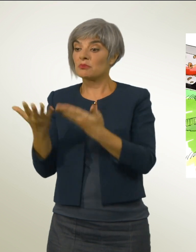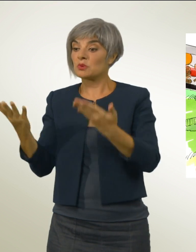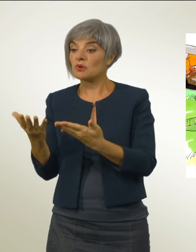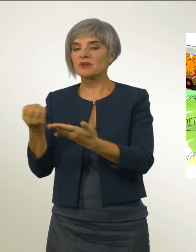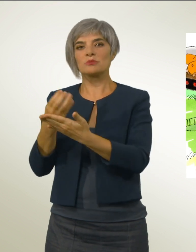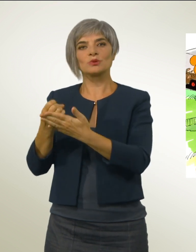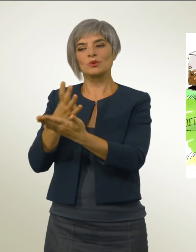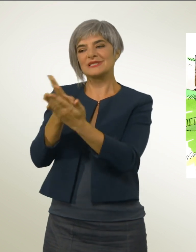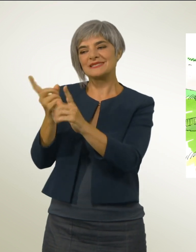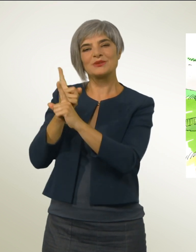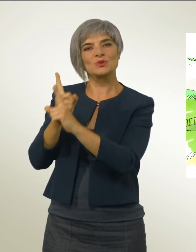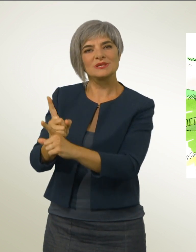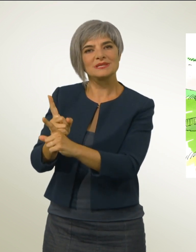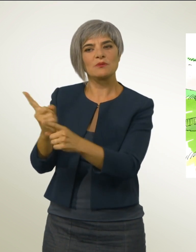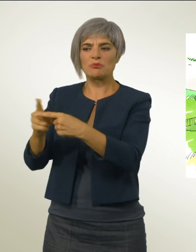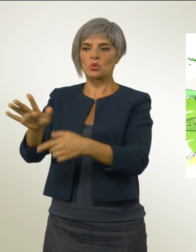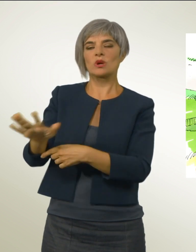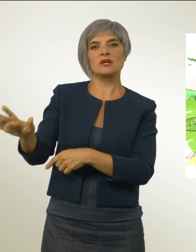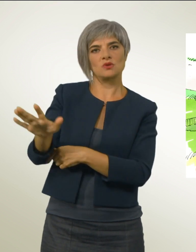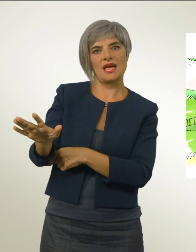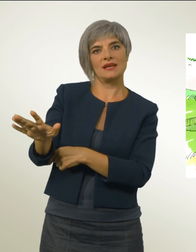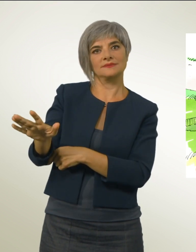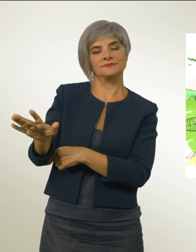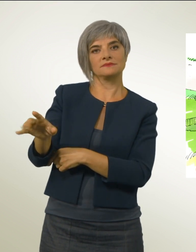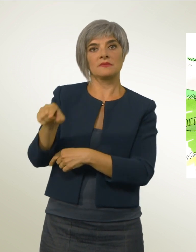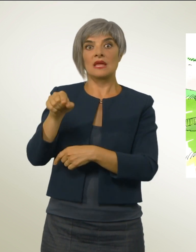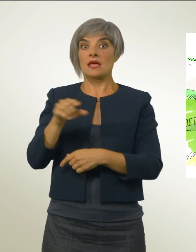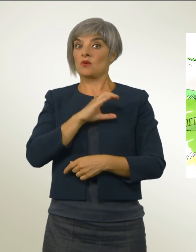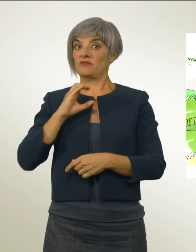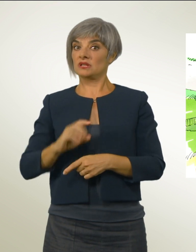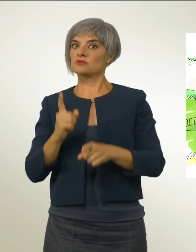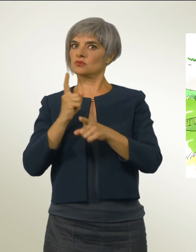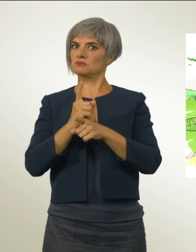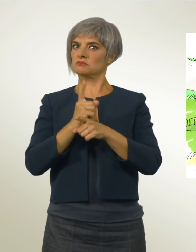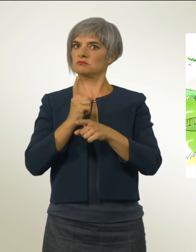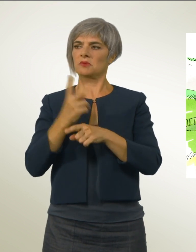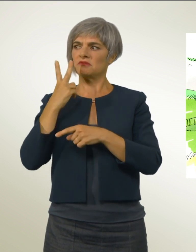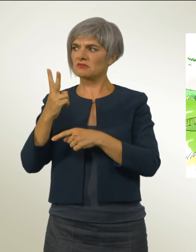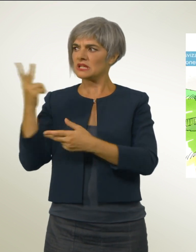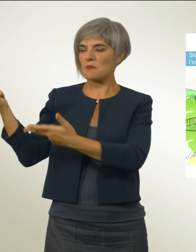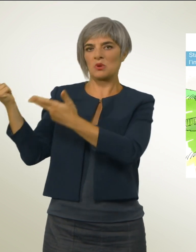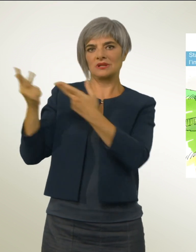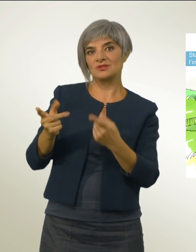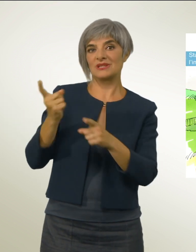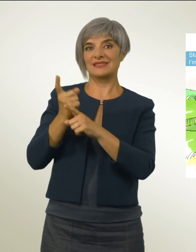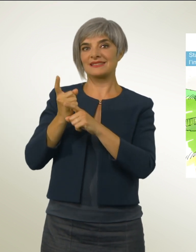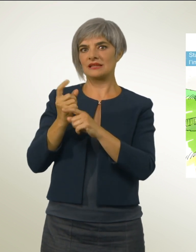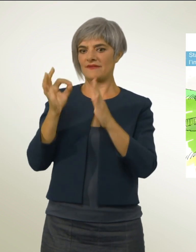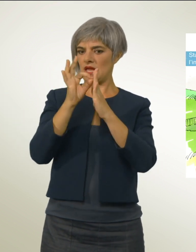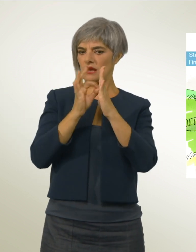accettata, la Confederazione dovrebbe garantire che i prodotti agricoli importati corrispondano di massima agli standard svizzeri,